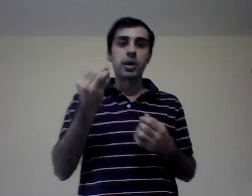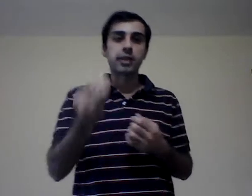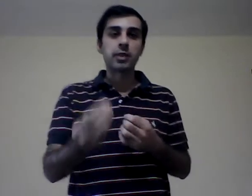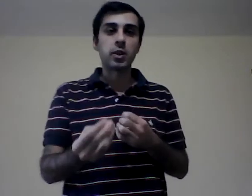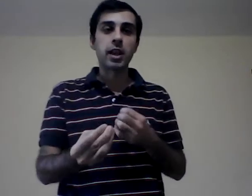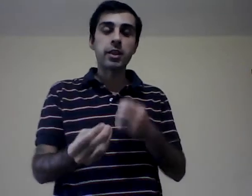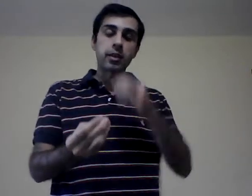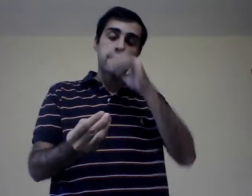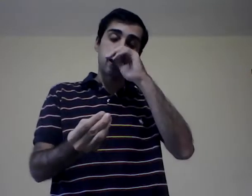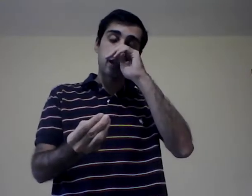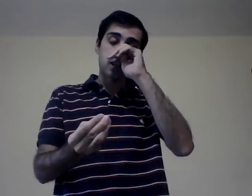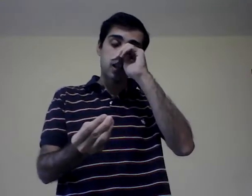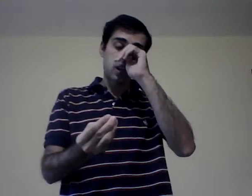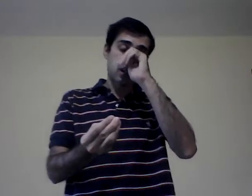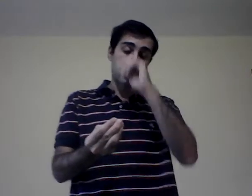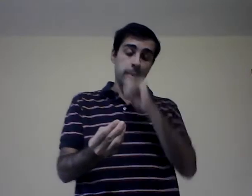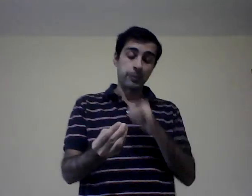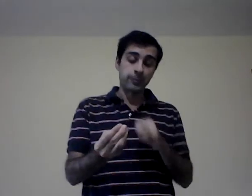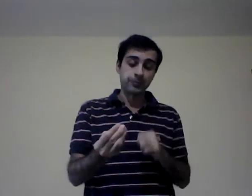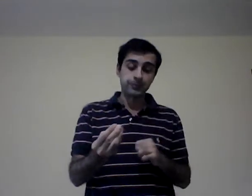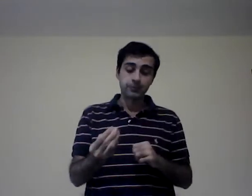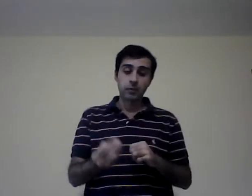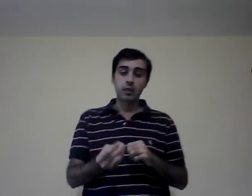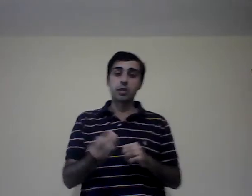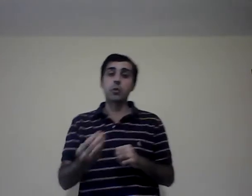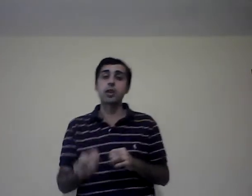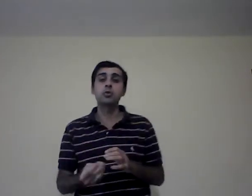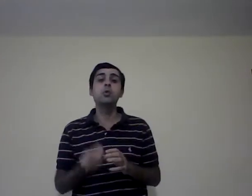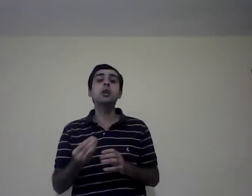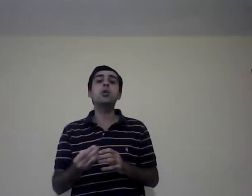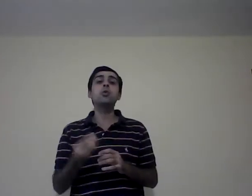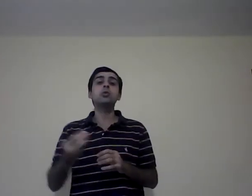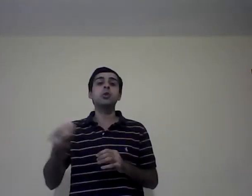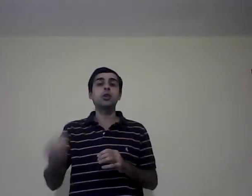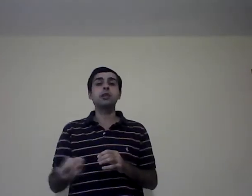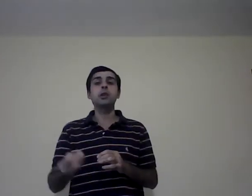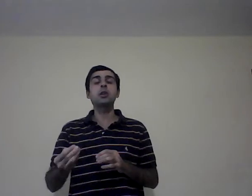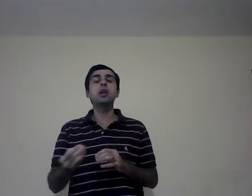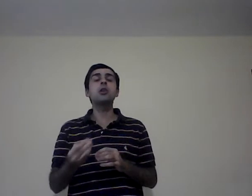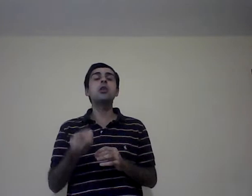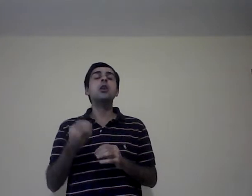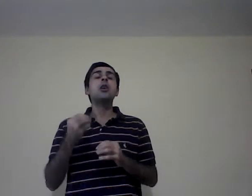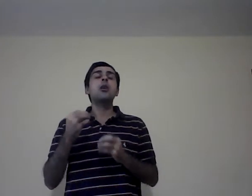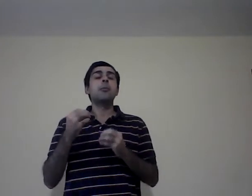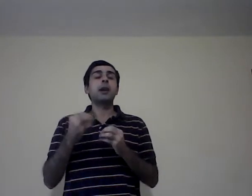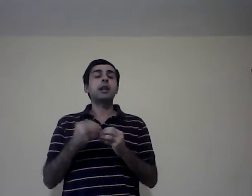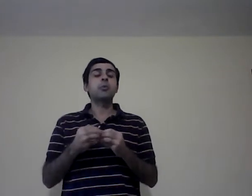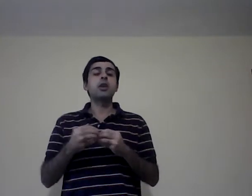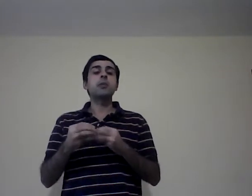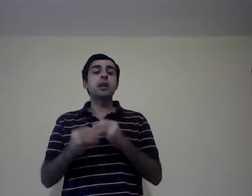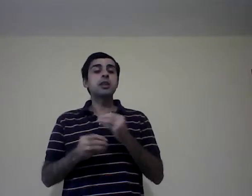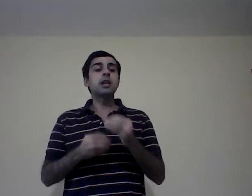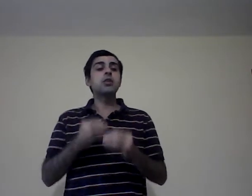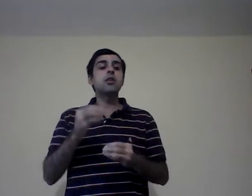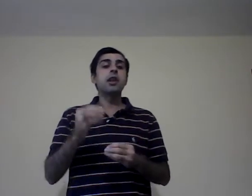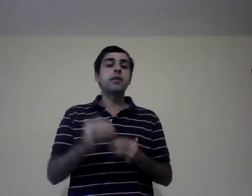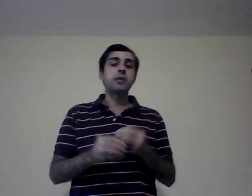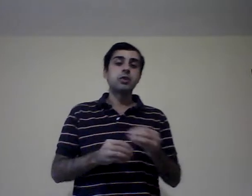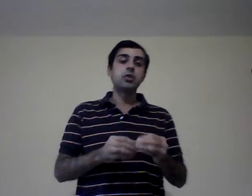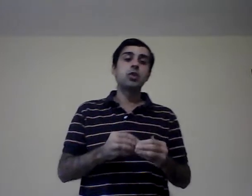actividad que les voy a subir junto con este video para que puedan ir practicando la definición